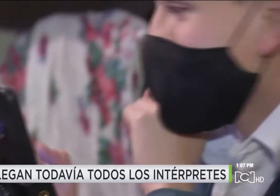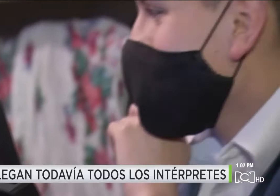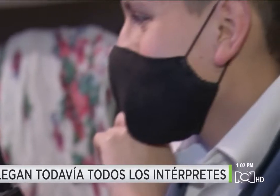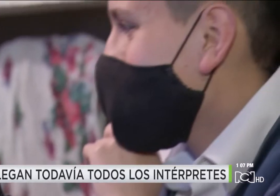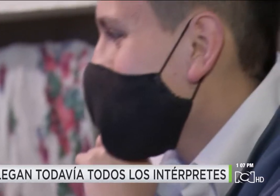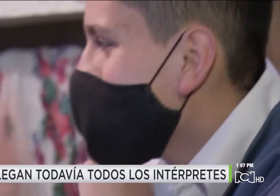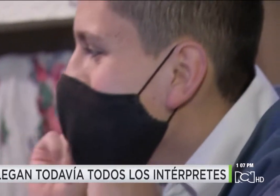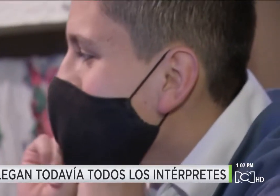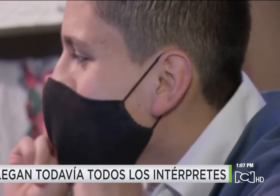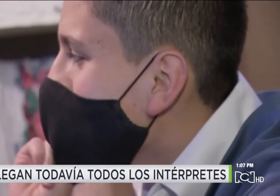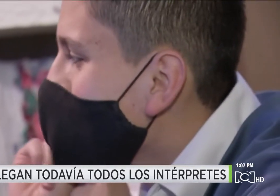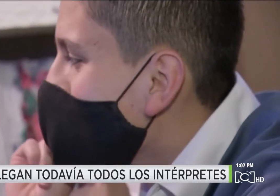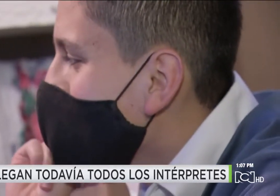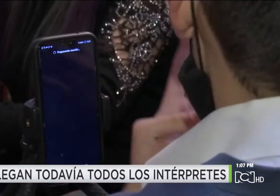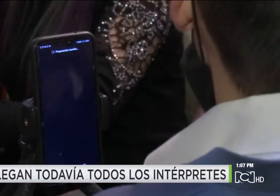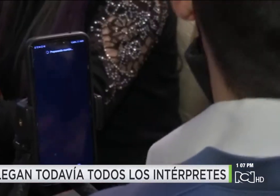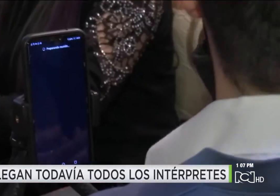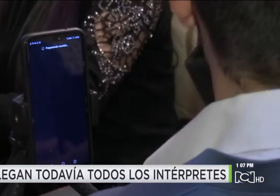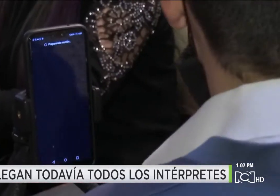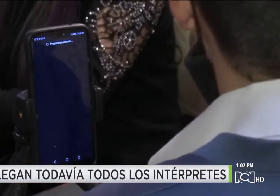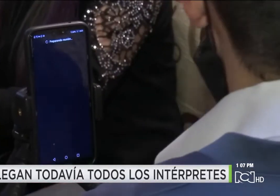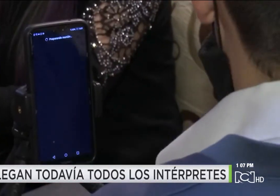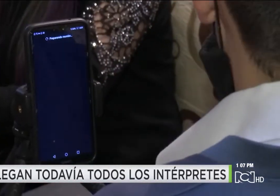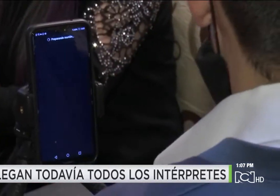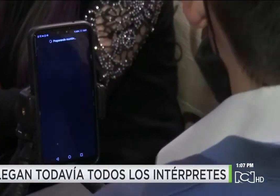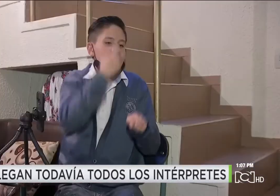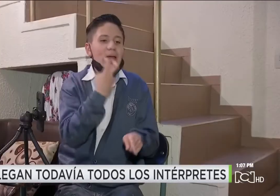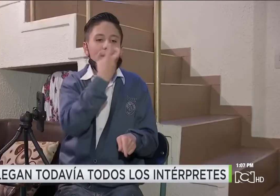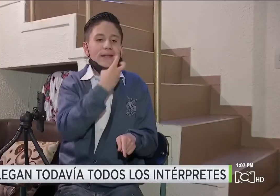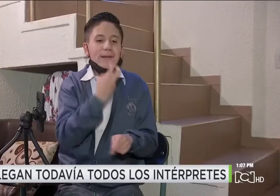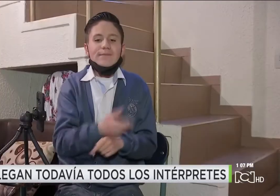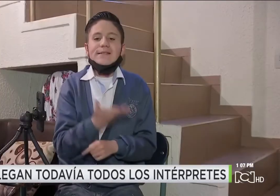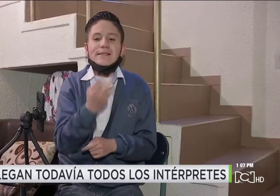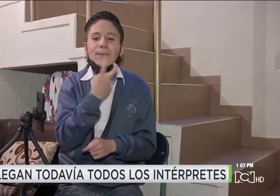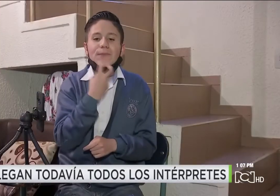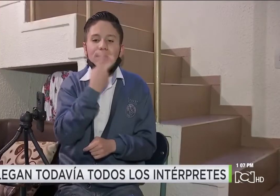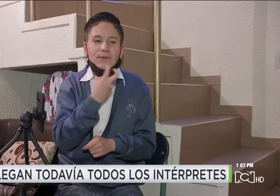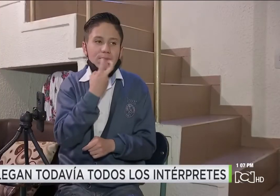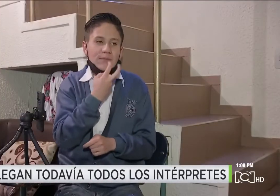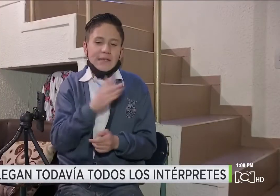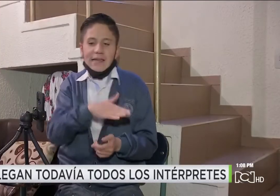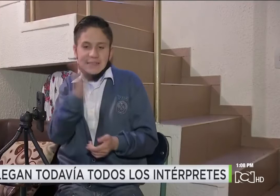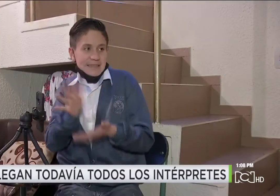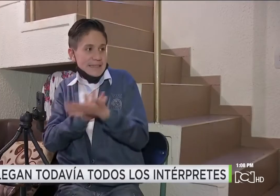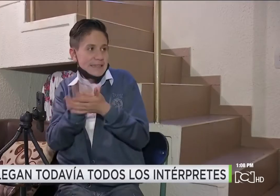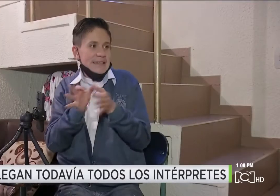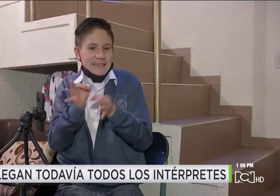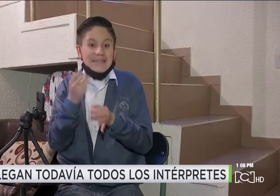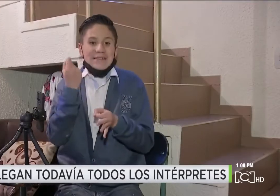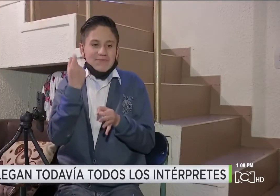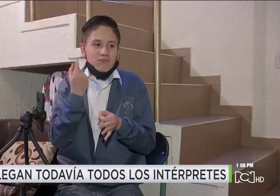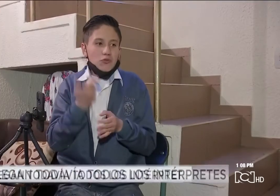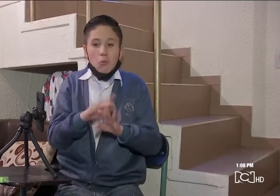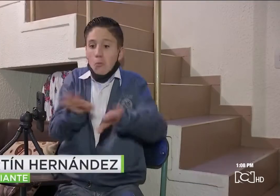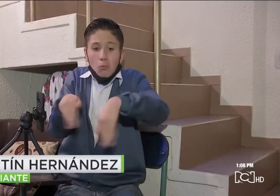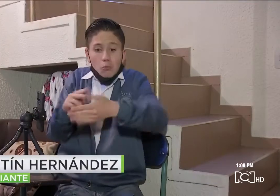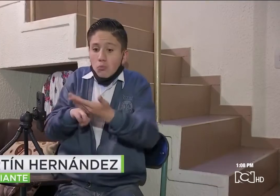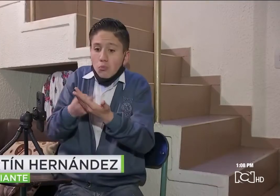sordos como él puedan recibir clases. El profesor hablaba, mis compañeros hablaban y yo no